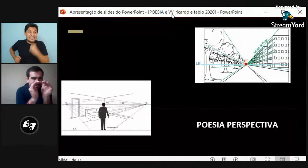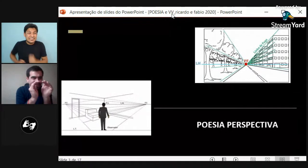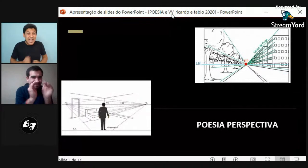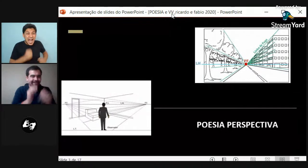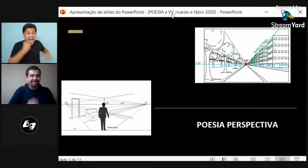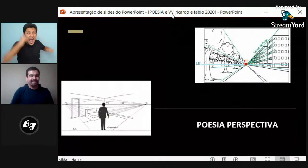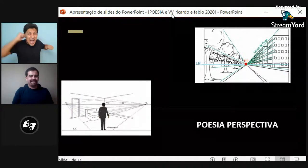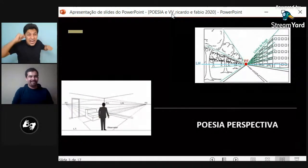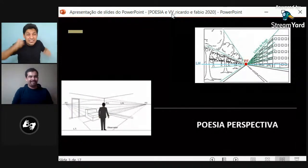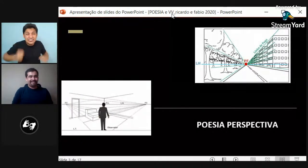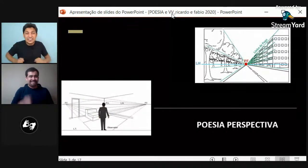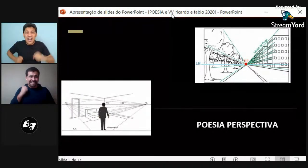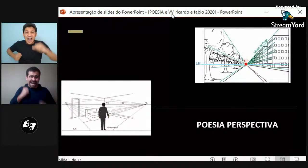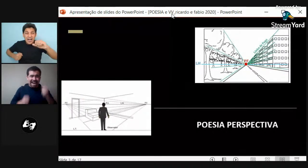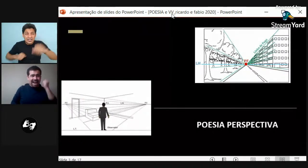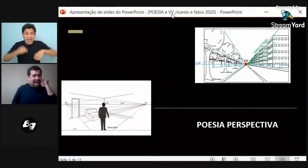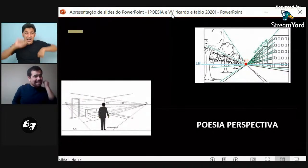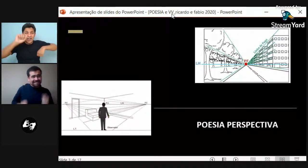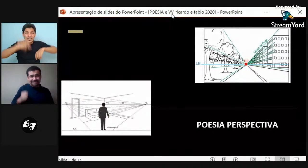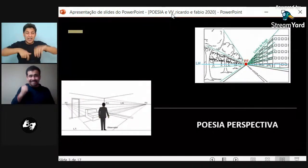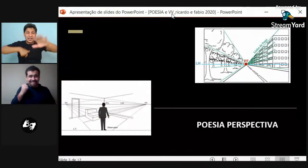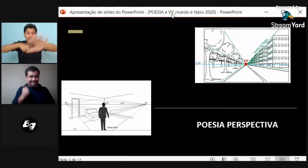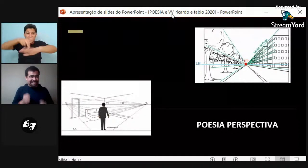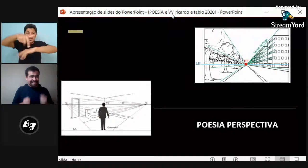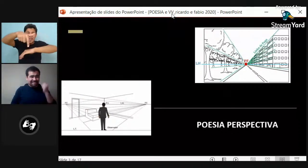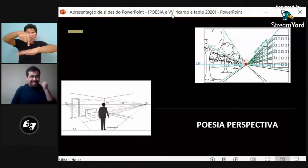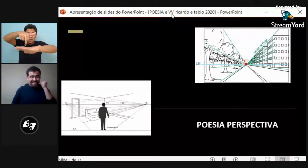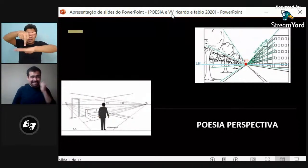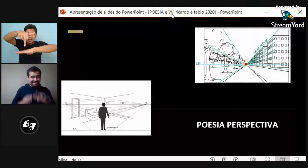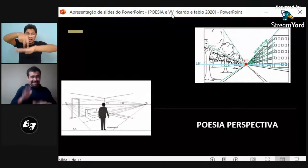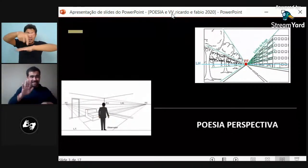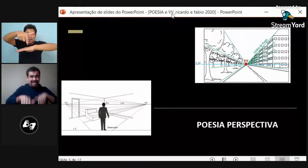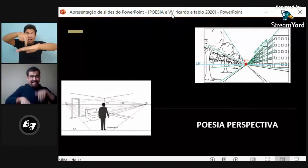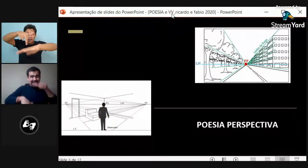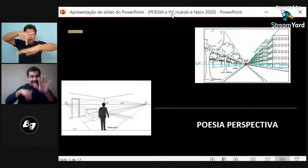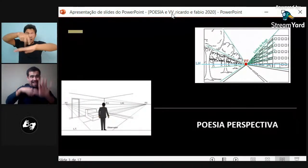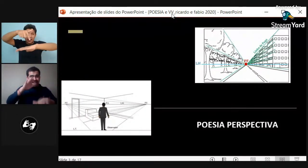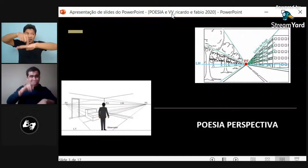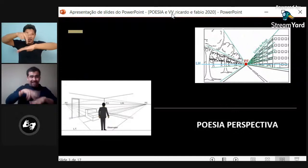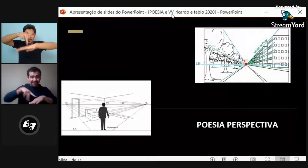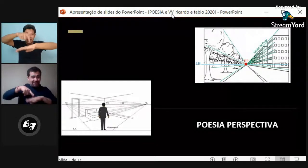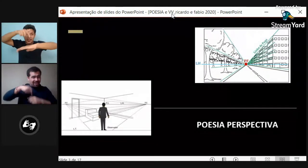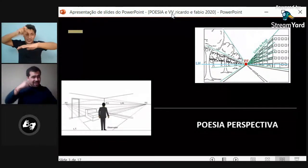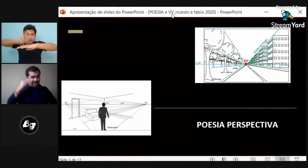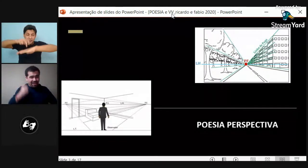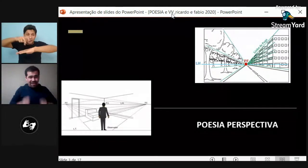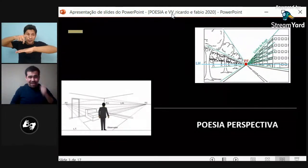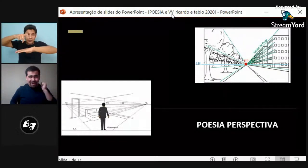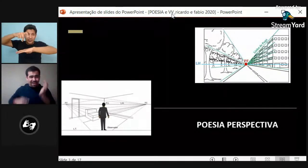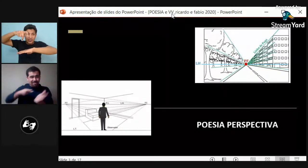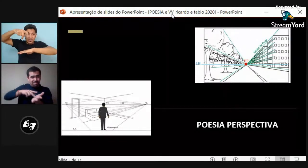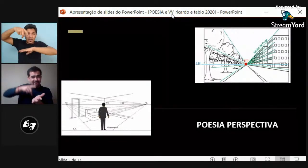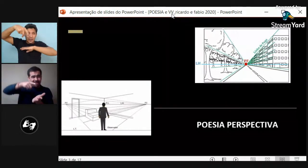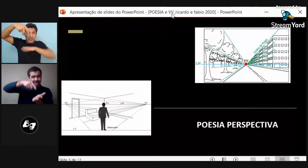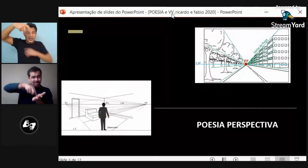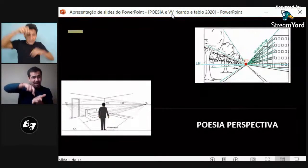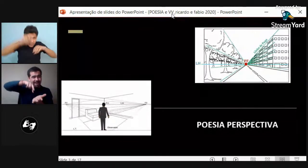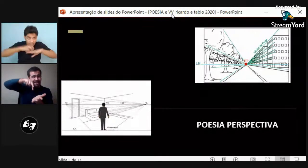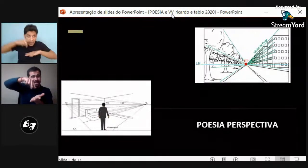que se va alejando. O, por ejemplo, va corriendo una persona. Signo con el cuerpo. Luego signa con los